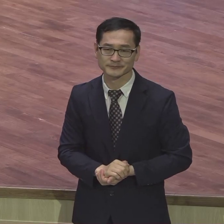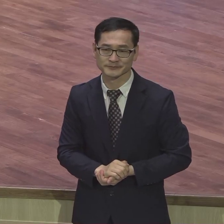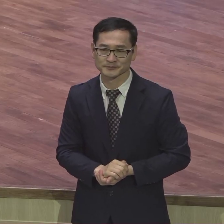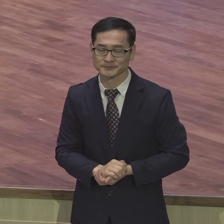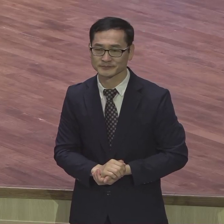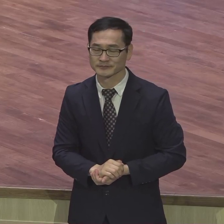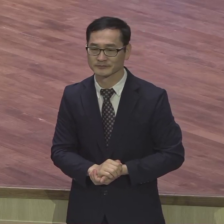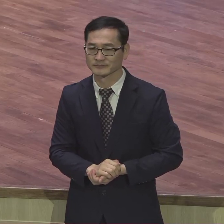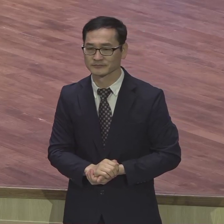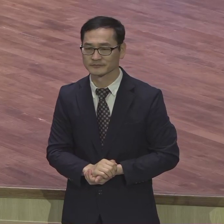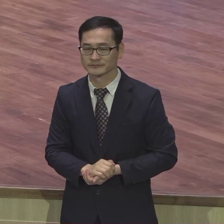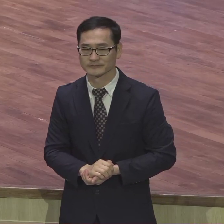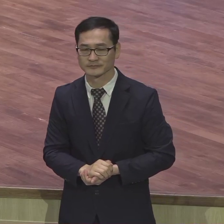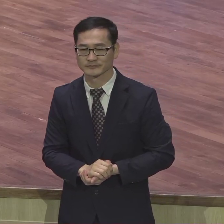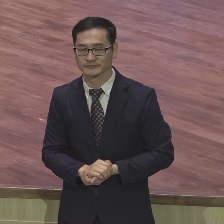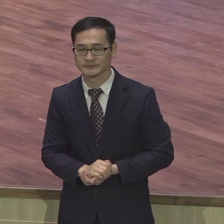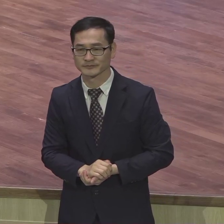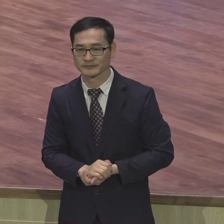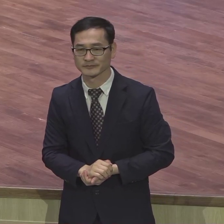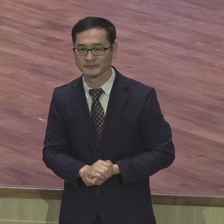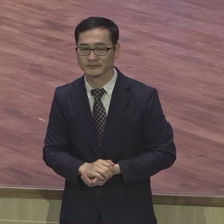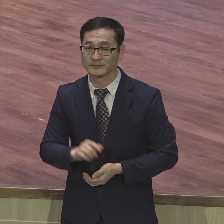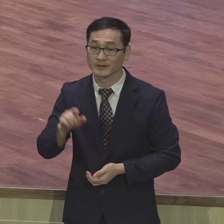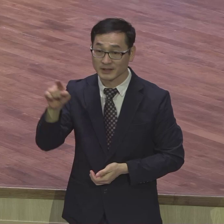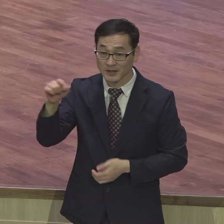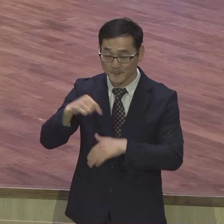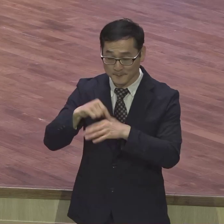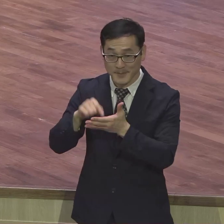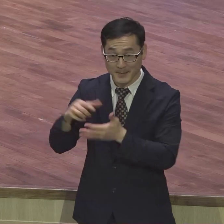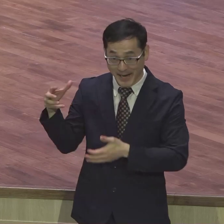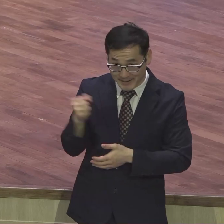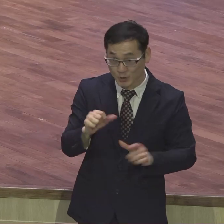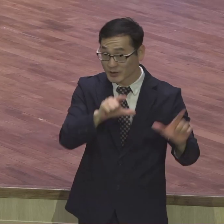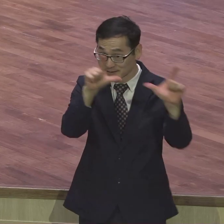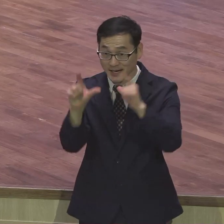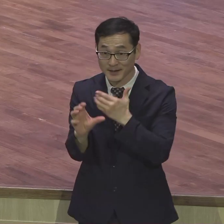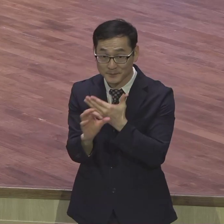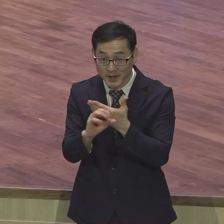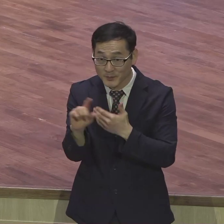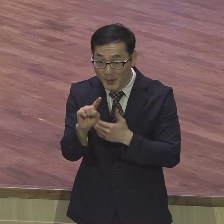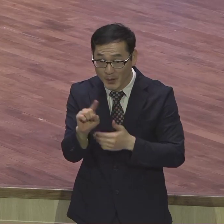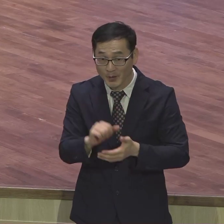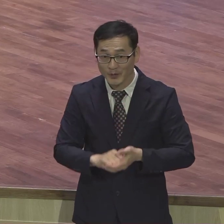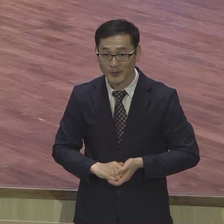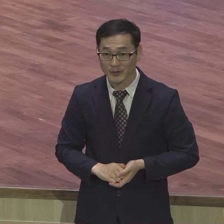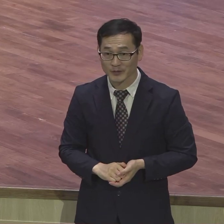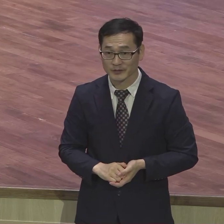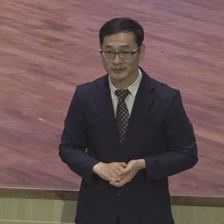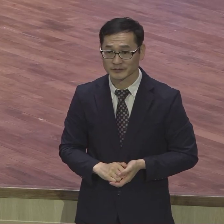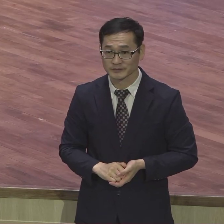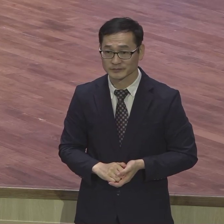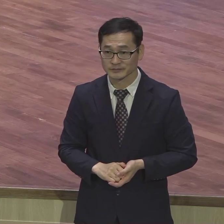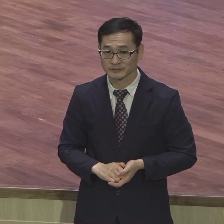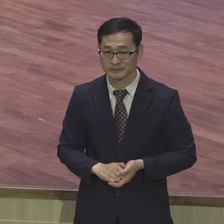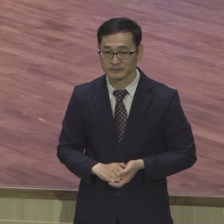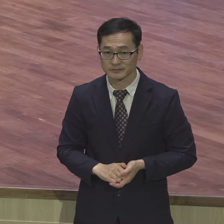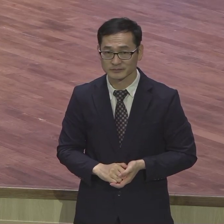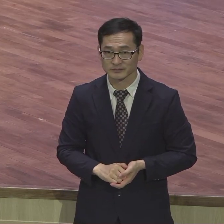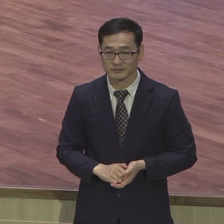삶이니까 이런 바탕으로 삶은 어떻게 되느냐 서러운 애매이는 삶을 살지 않아요 서러운 인생이 되지